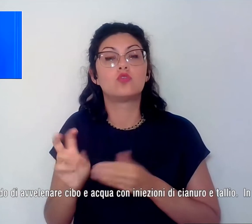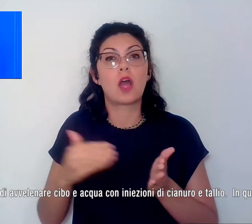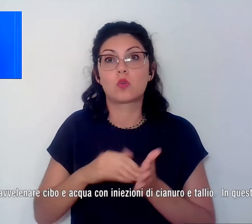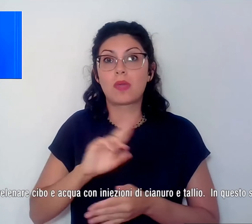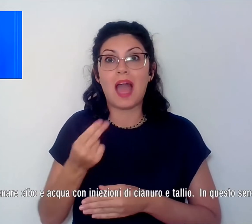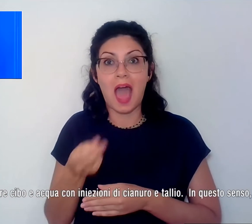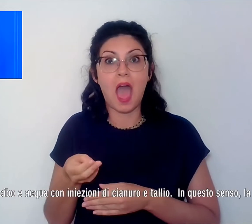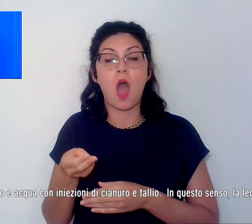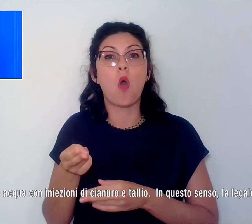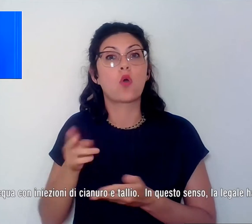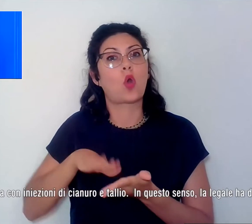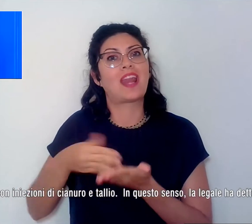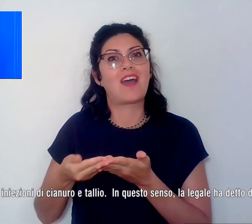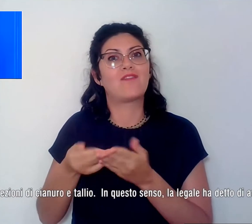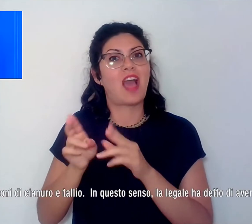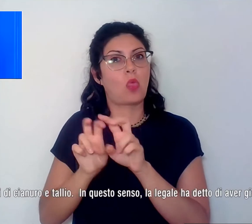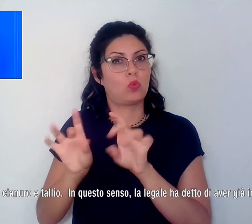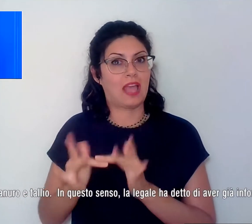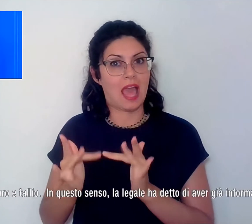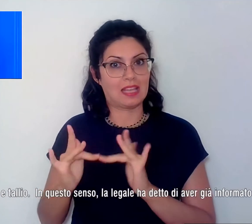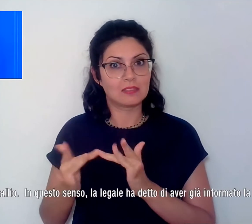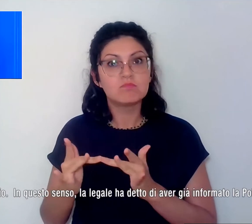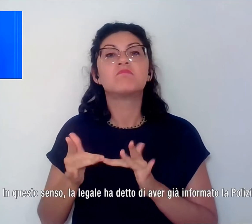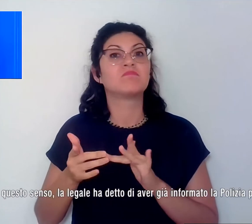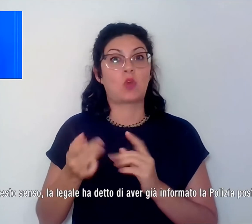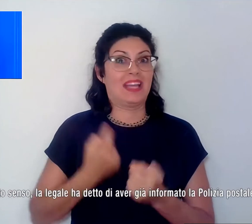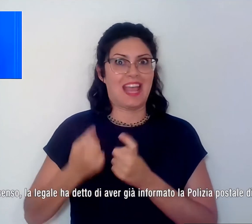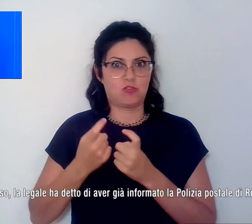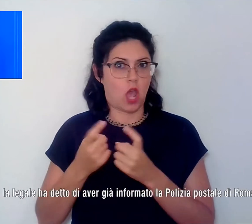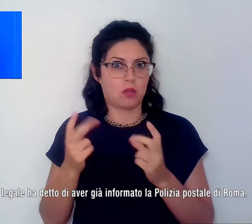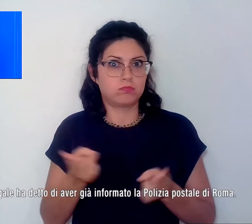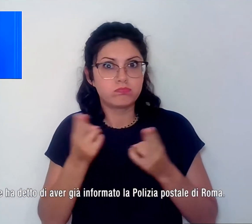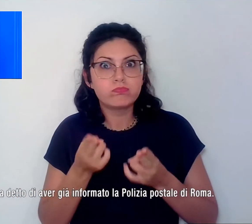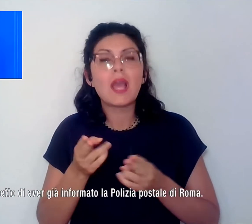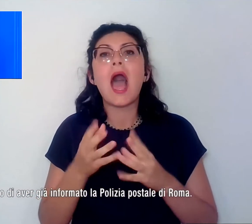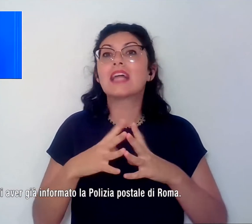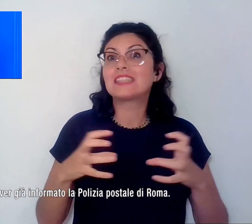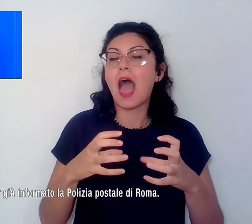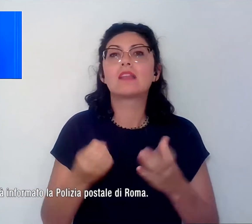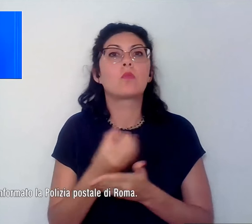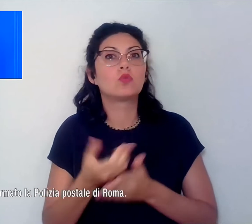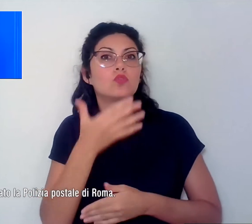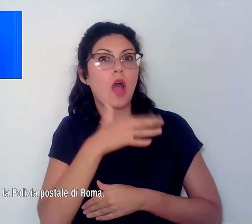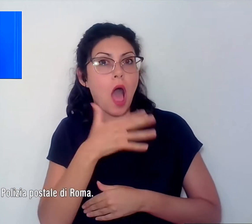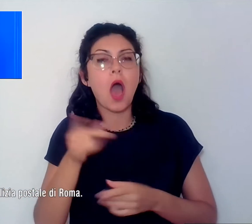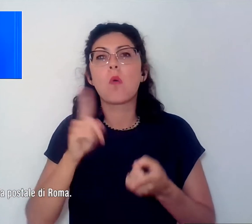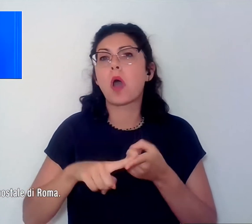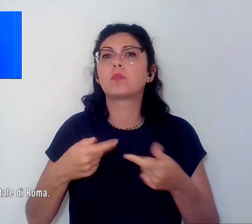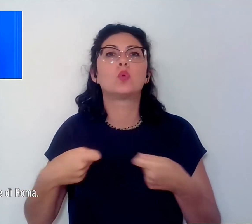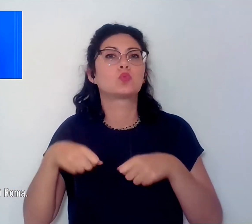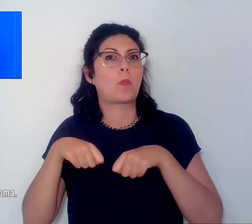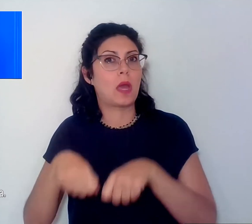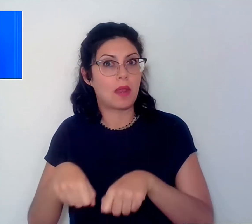modalità non tracciabili, a aziende produttrici d'acqua e catene di supermercati, minacciando di